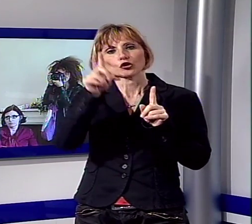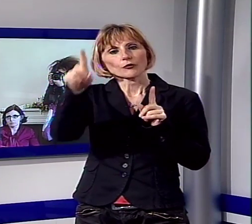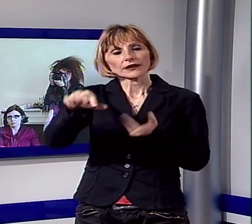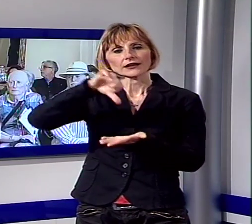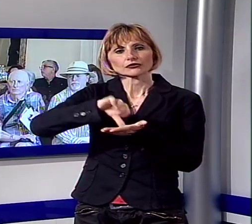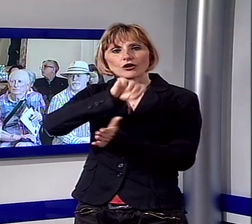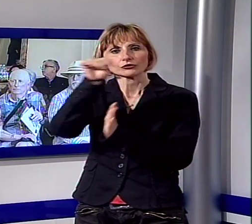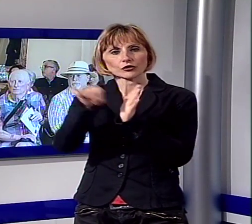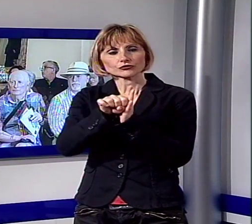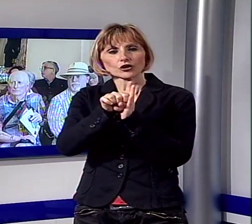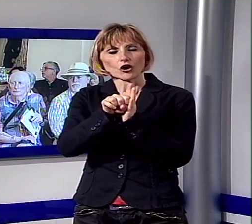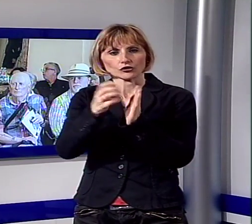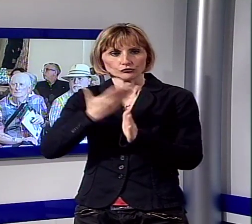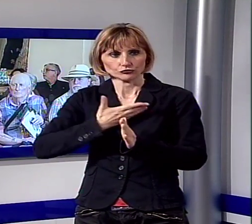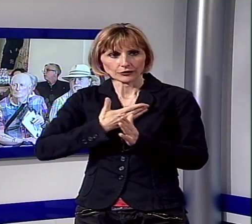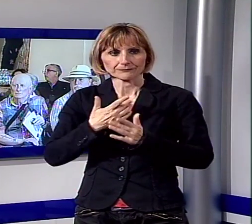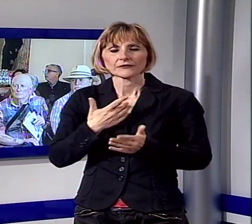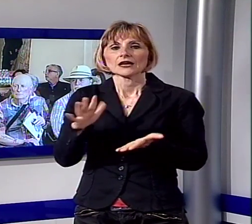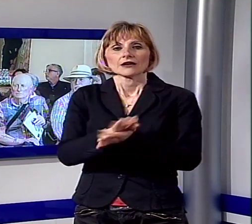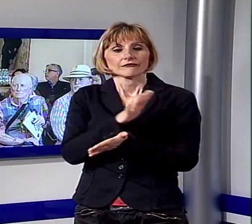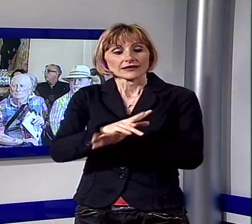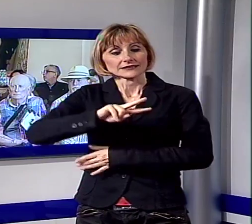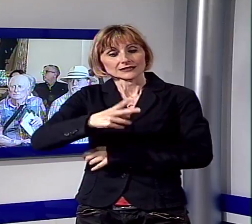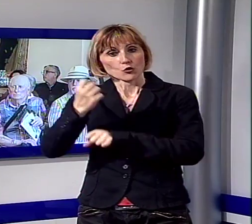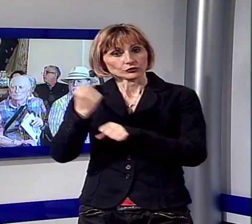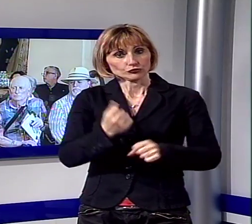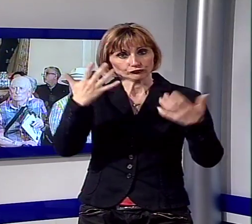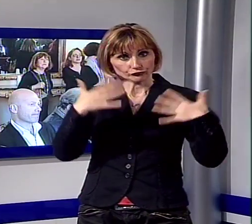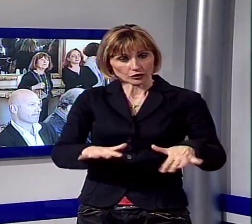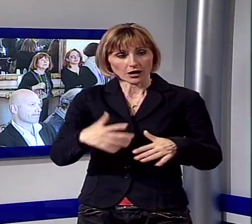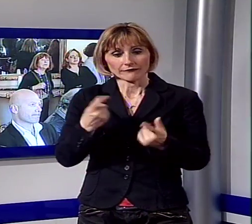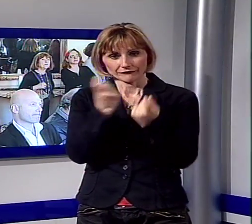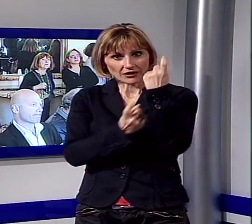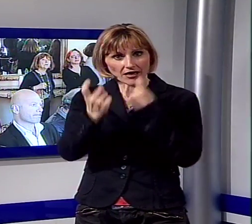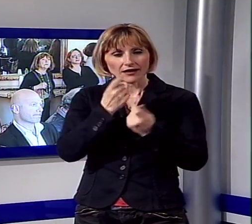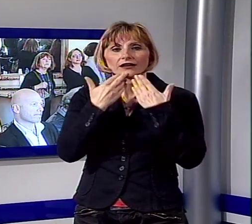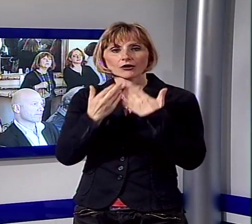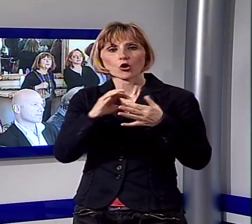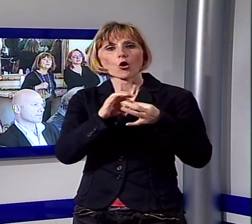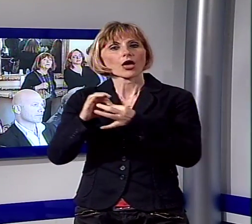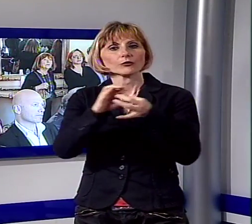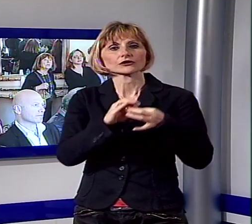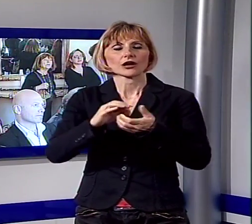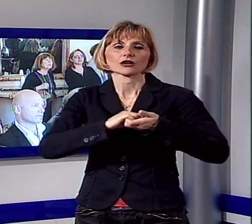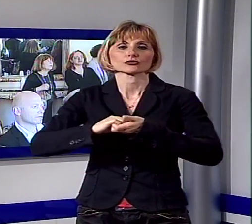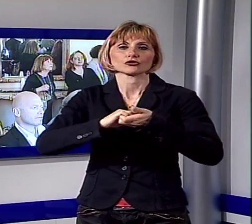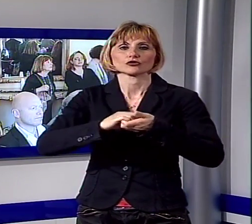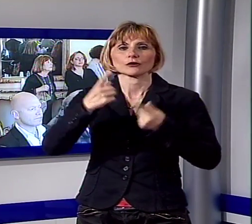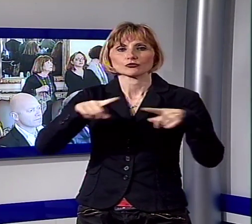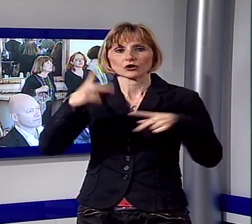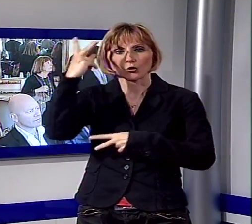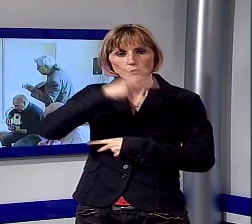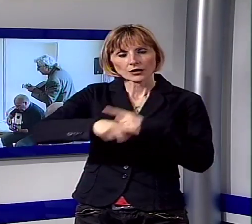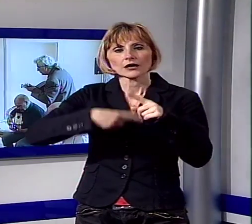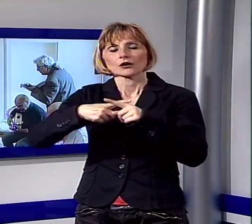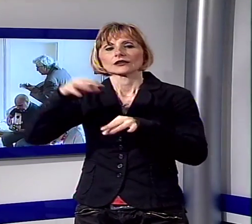Storico Lucchese. La manifestazione alla sua seconda edizione è frutto della collaborazione tra Associazione Musicale Lucchese Teatro